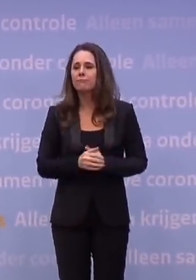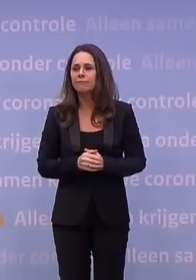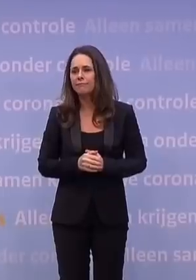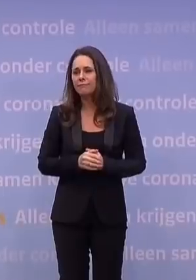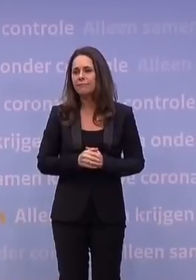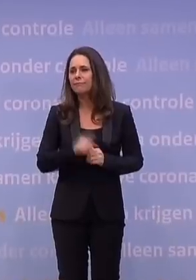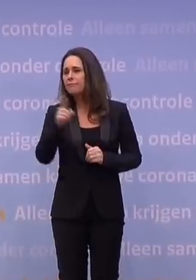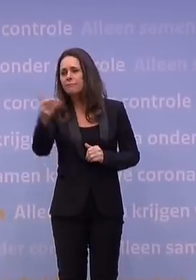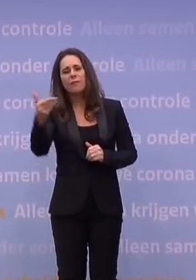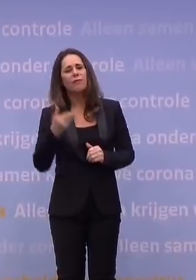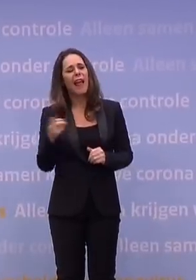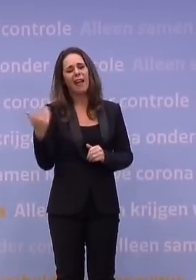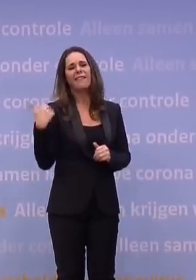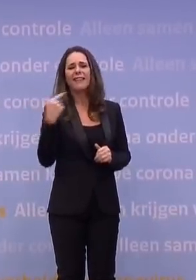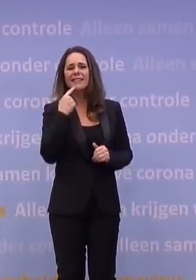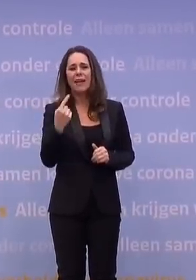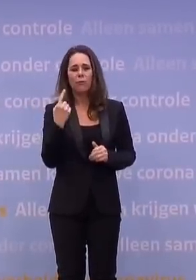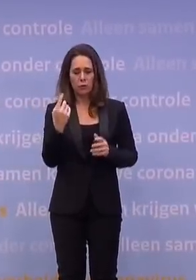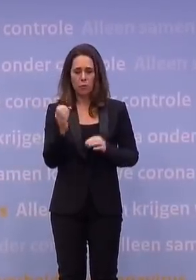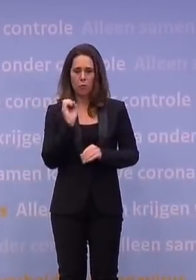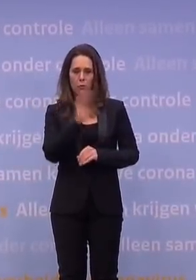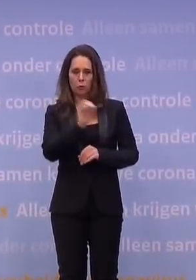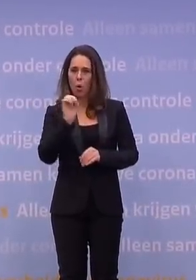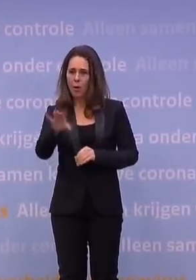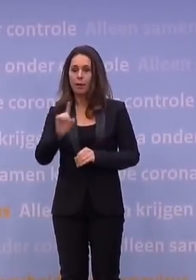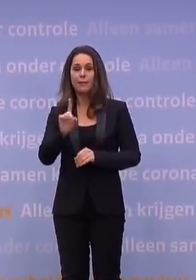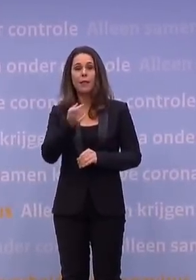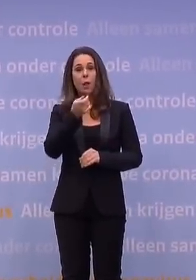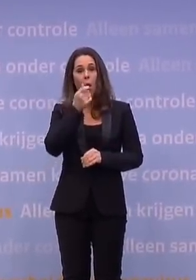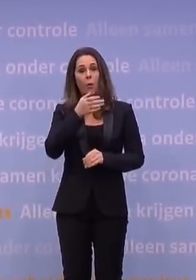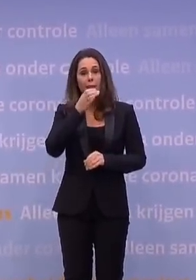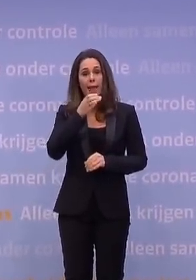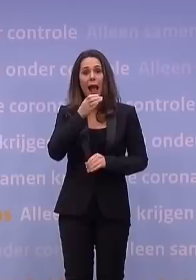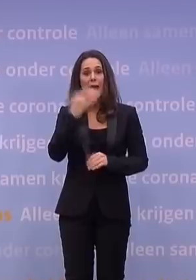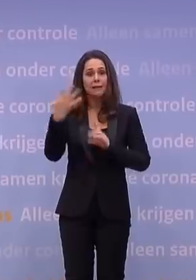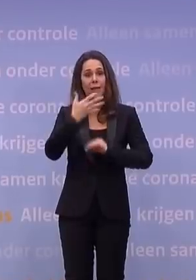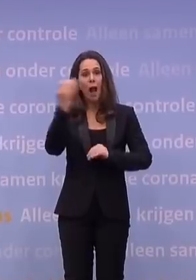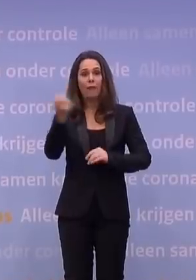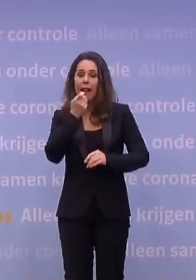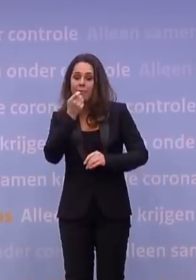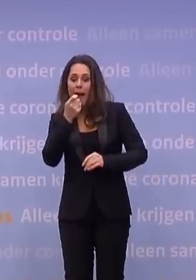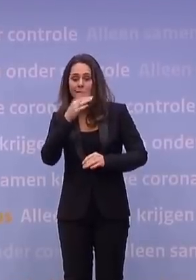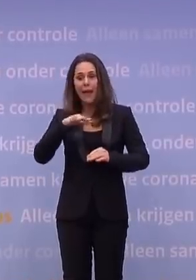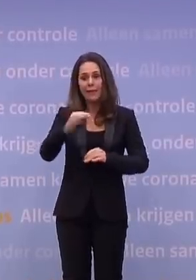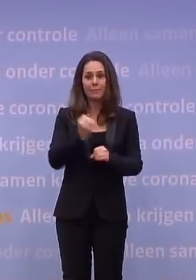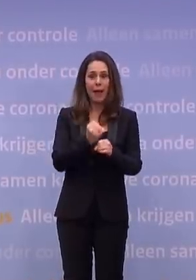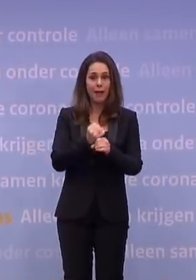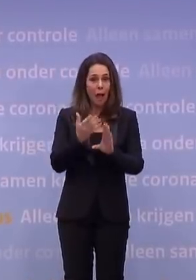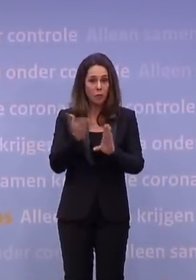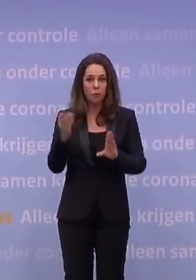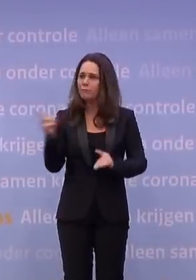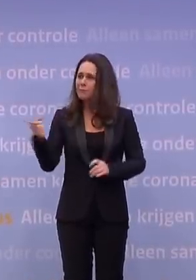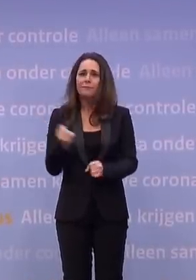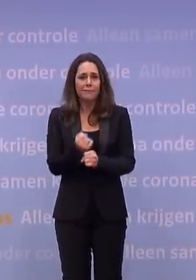Nog heel even over wat u dan net zei, over de bezorging. Dat betekent dus inderdaad dat alle horeca die afhaalmaaltijden maken, dat die dus ook allemaal uitgezonderd zijn? Ja, dus